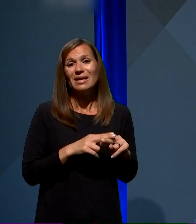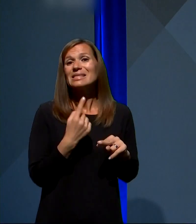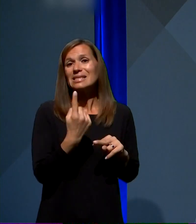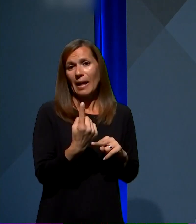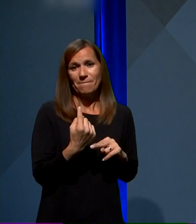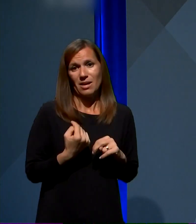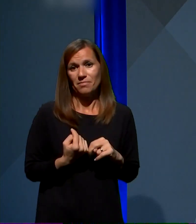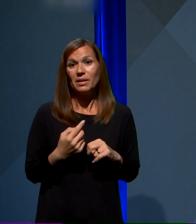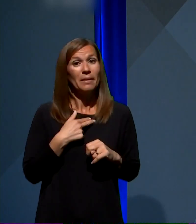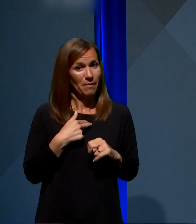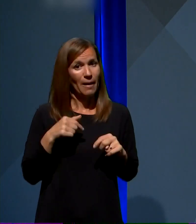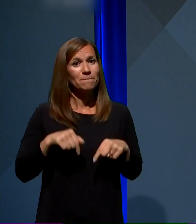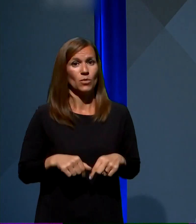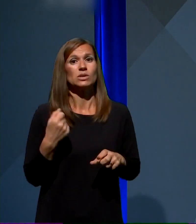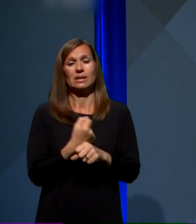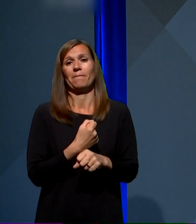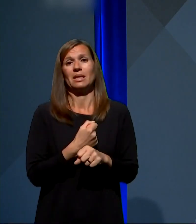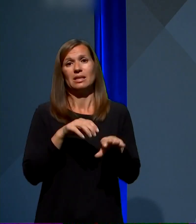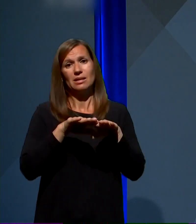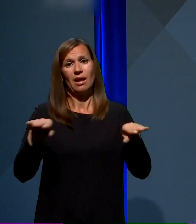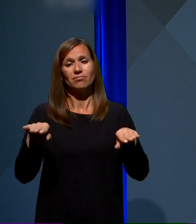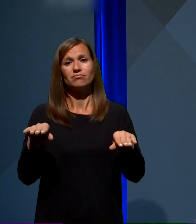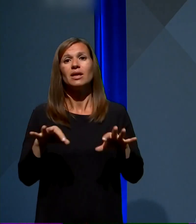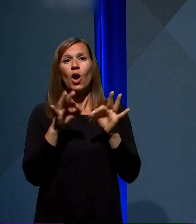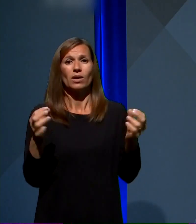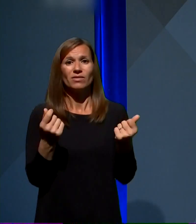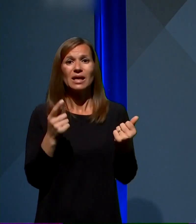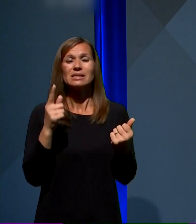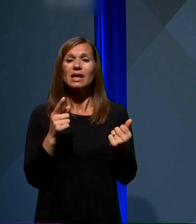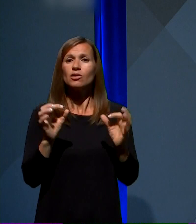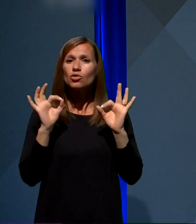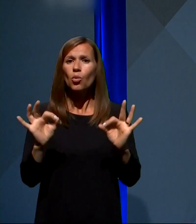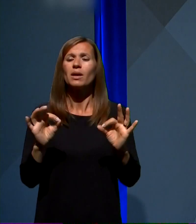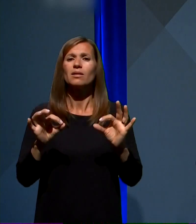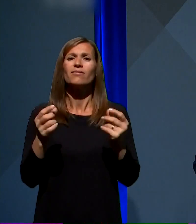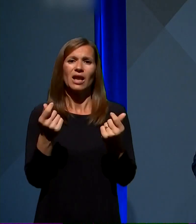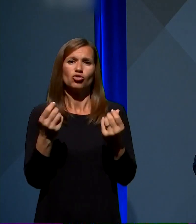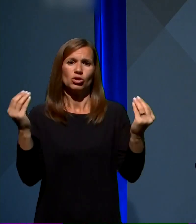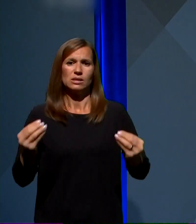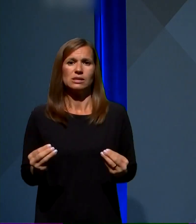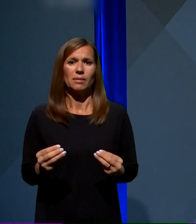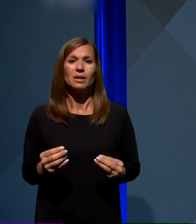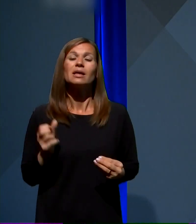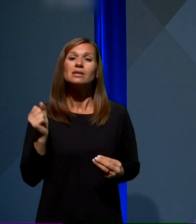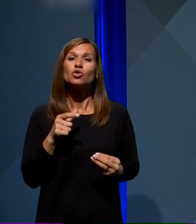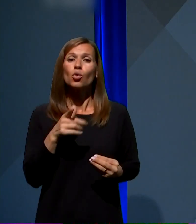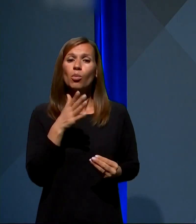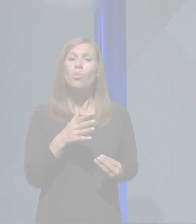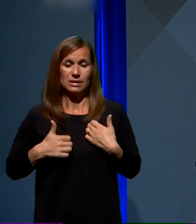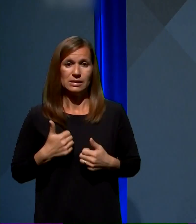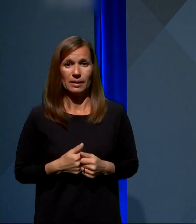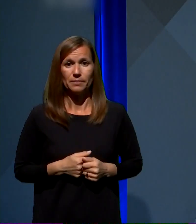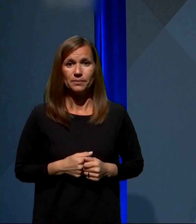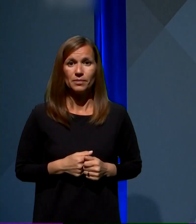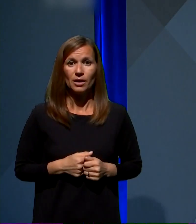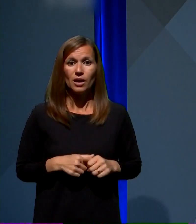javne finance in likvidan finančni sistem. In to bomo zagotavljali tudi v prihodnje.